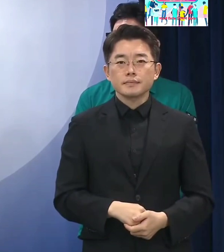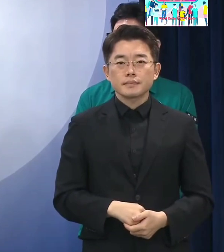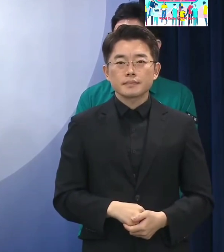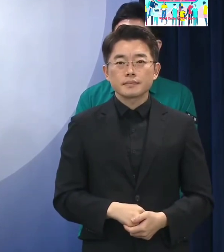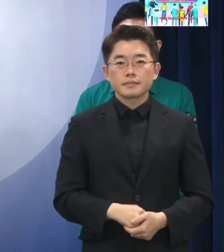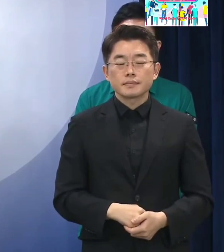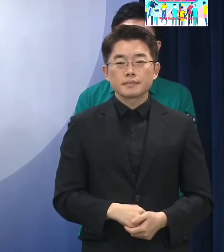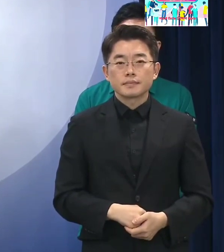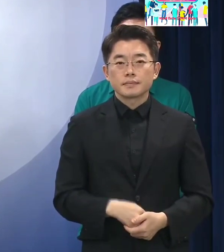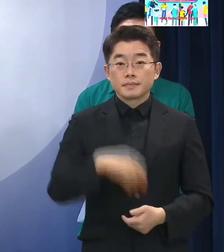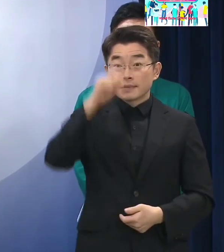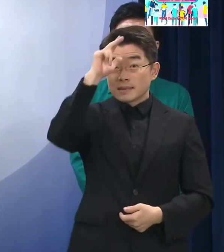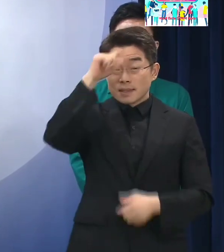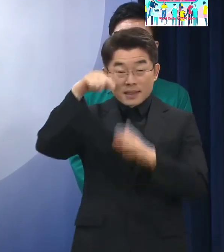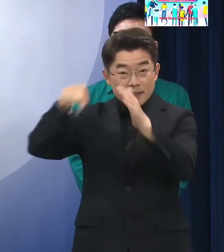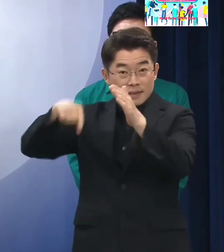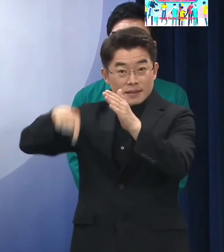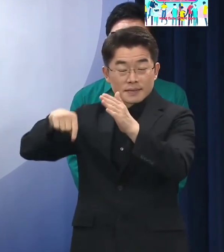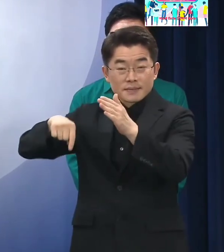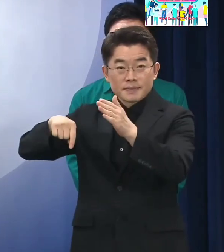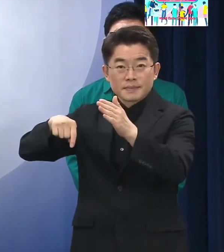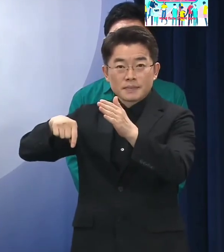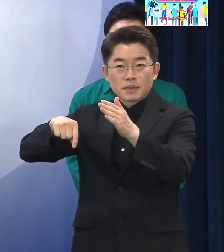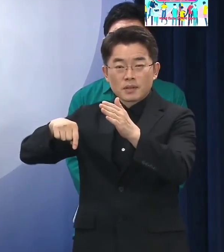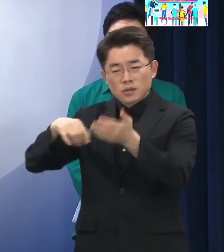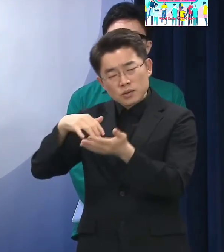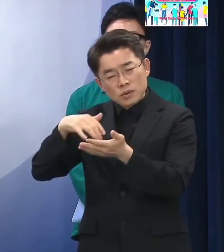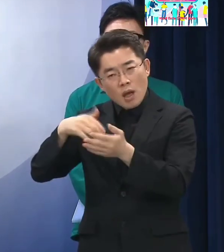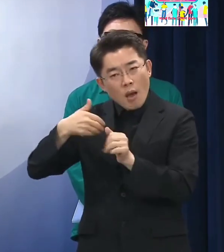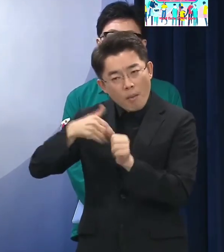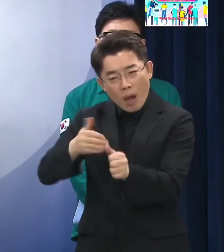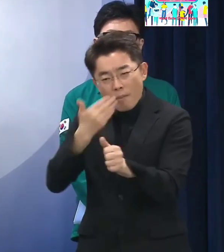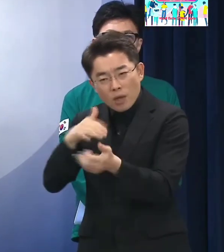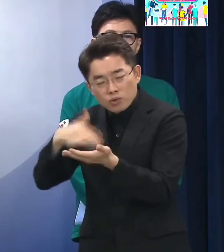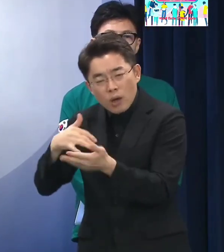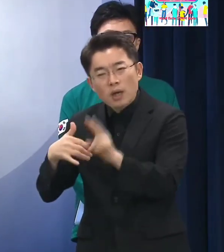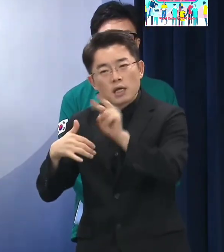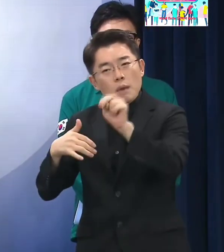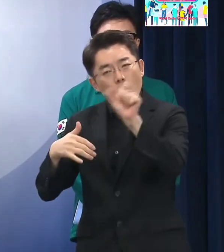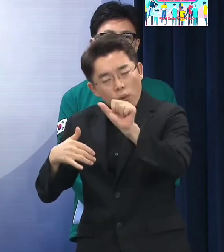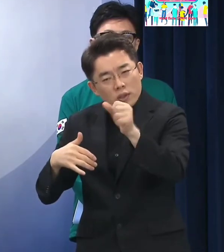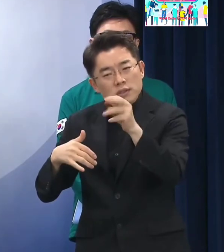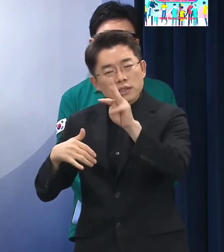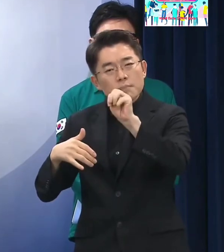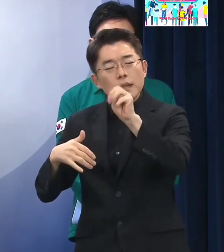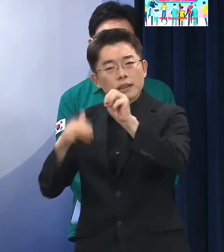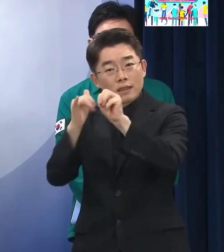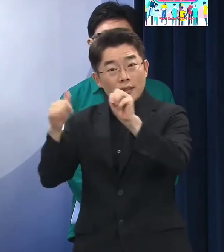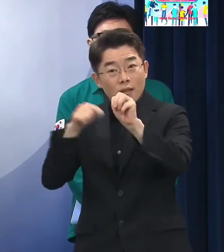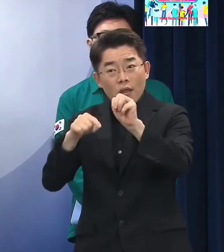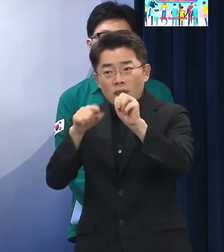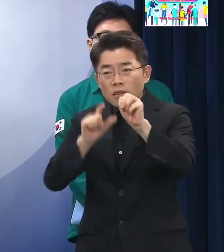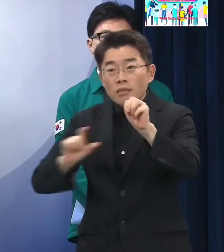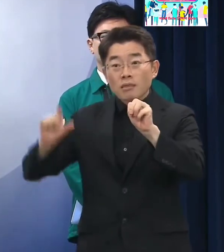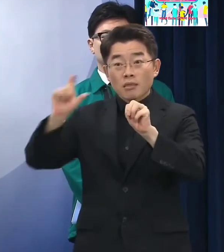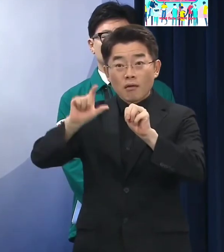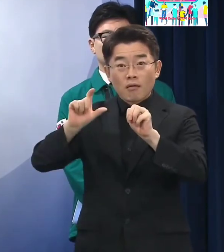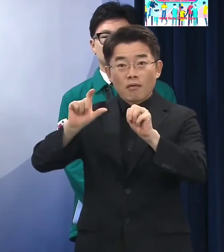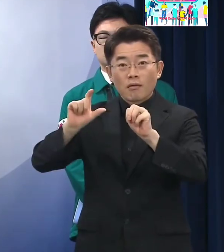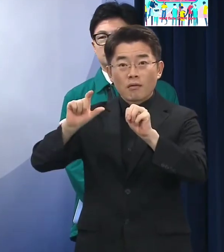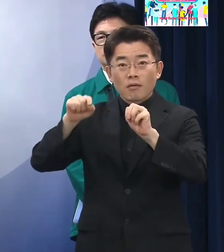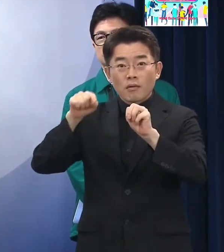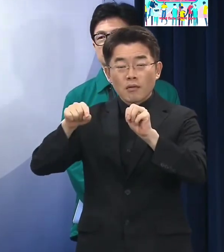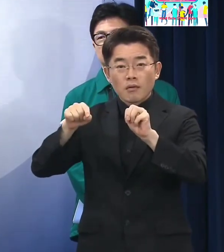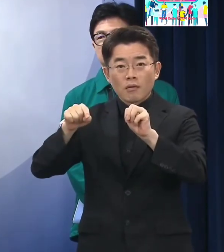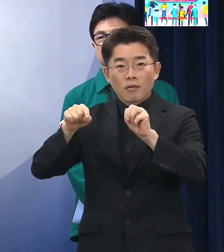자체적으로는 지금 말씀드린 2만 5천에서 3만이라는 그 경찰력 플러스 알파로 더 많은